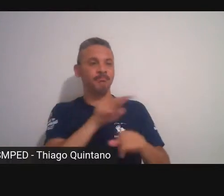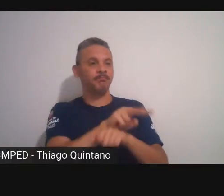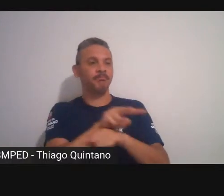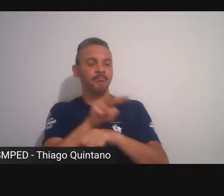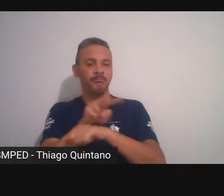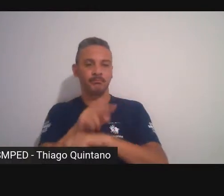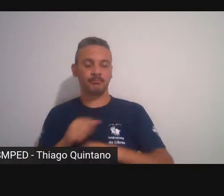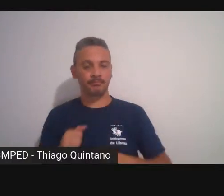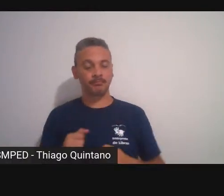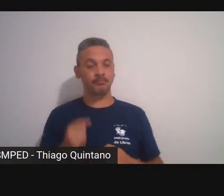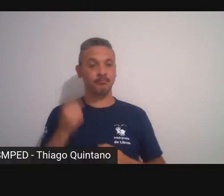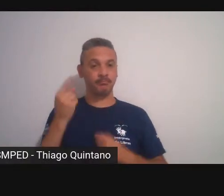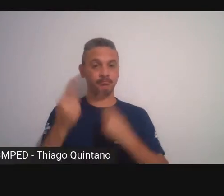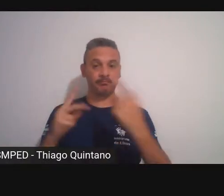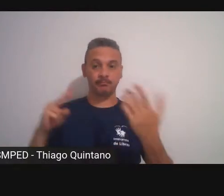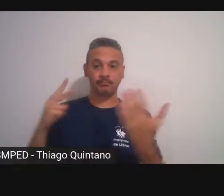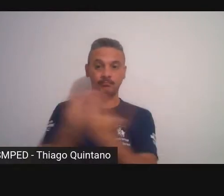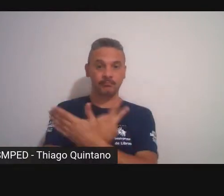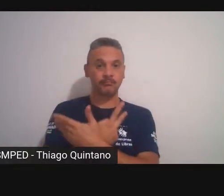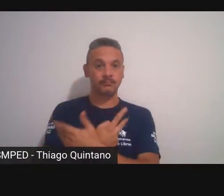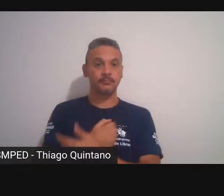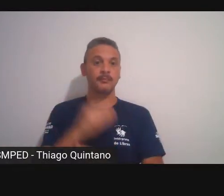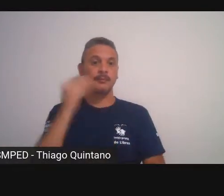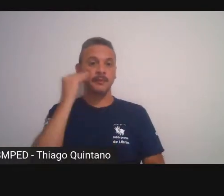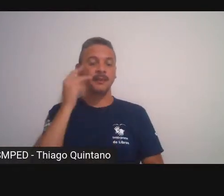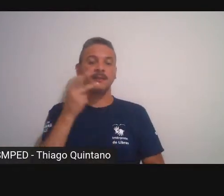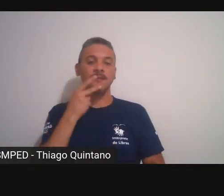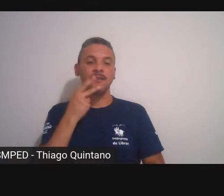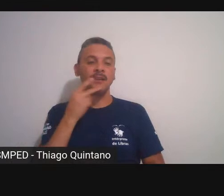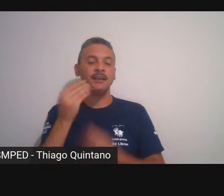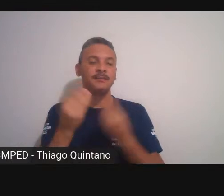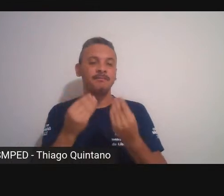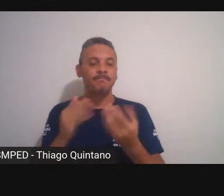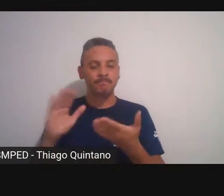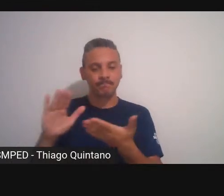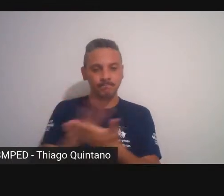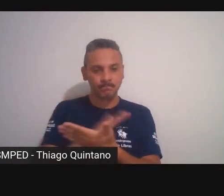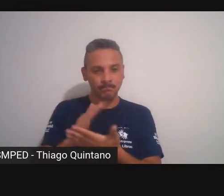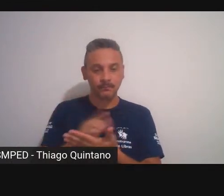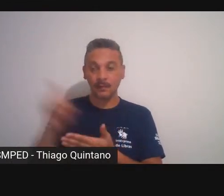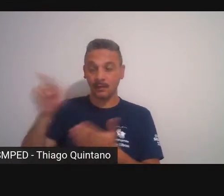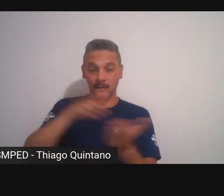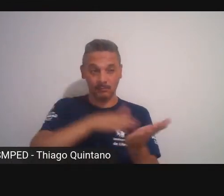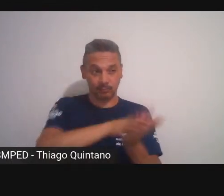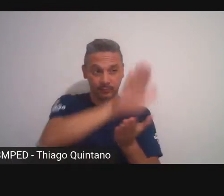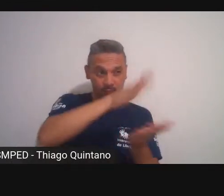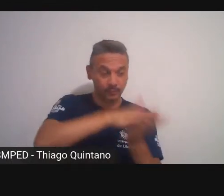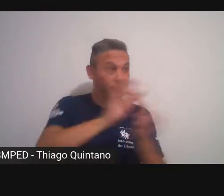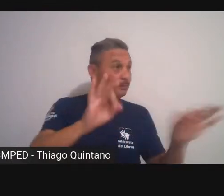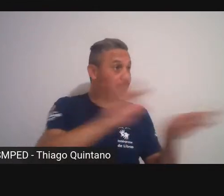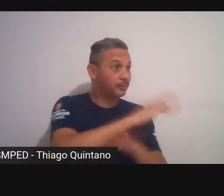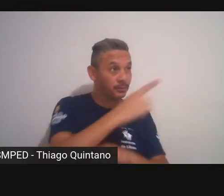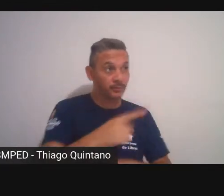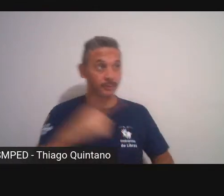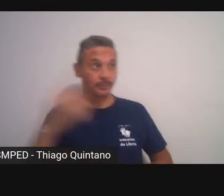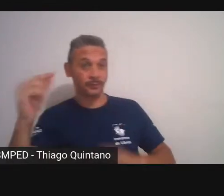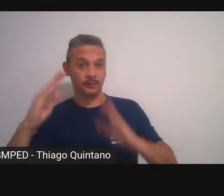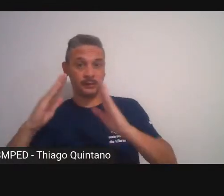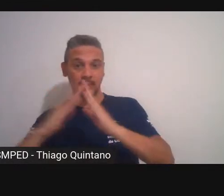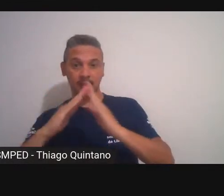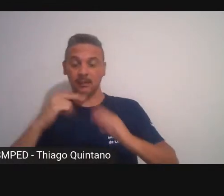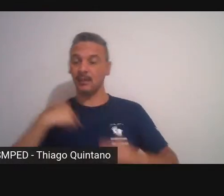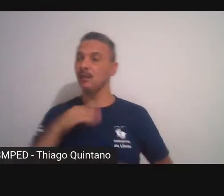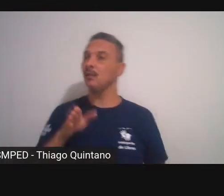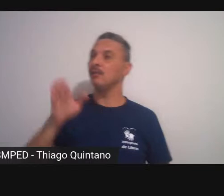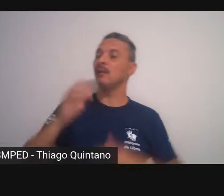em alguns momentos eu estou tentando falar do tempo em alguns momentos saindo da gráfica indo para casa eu passava numa ponte